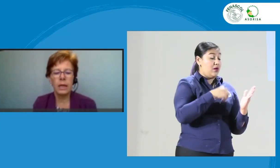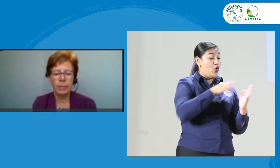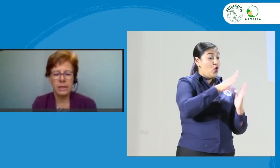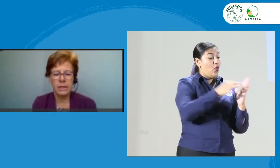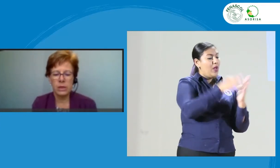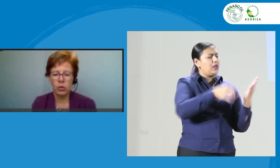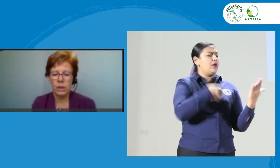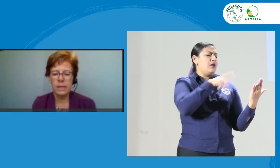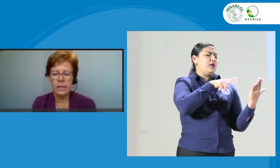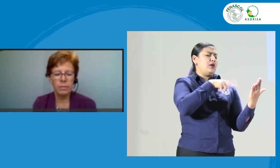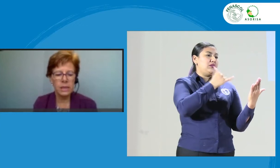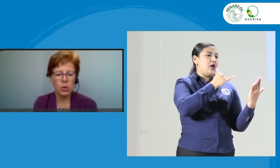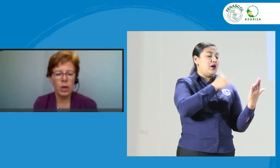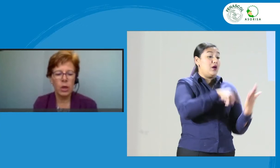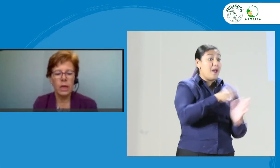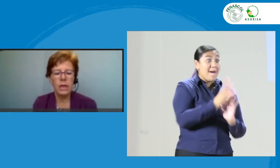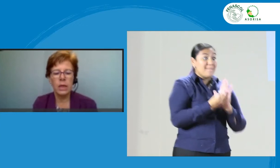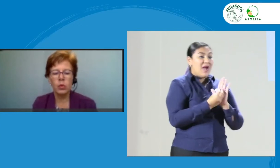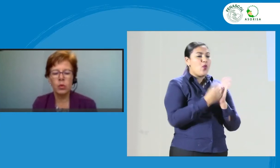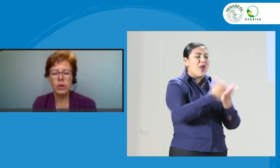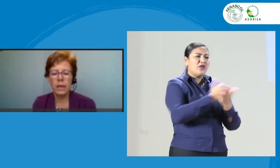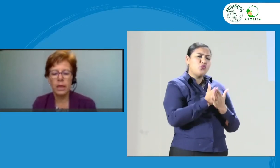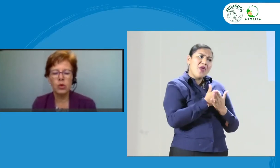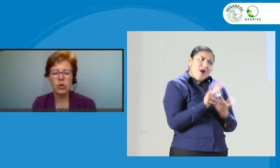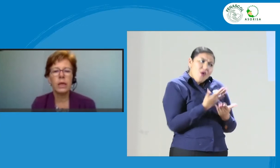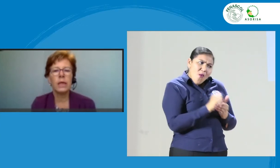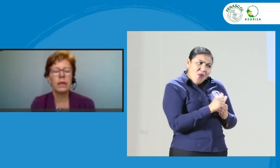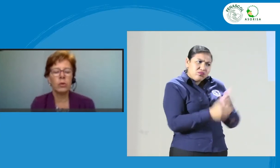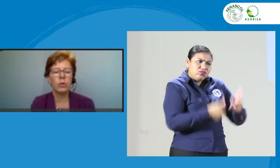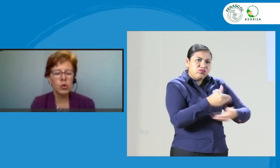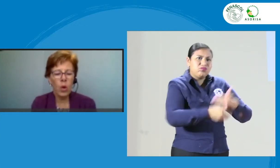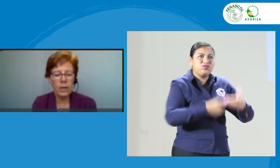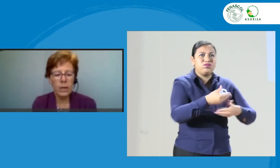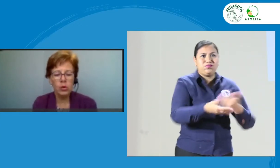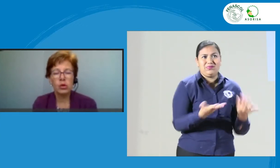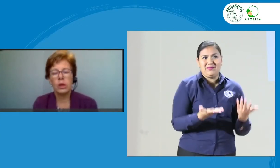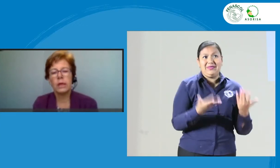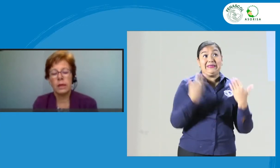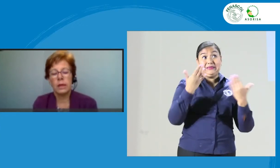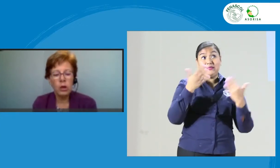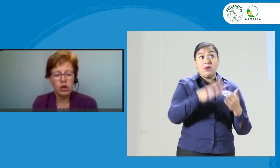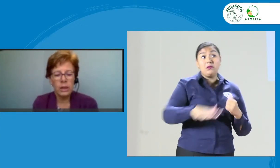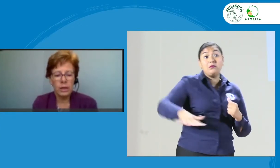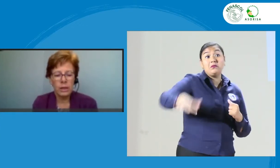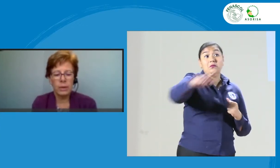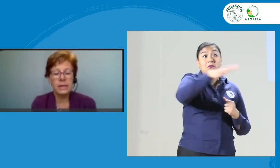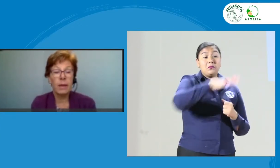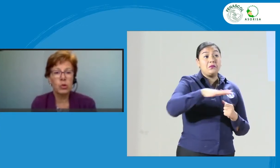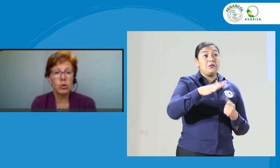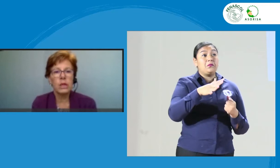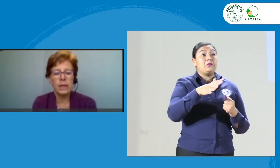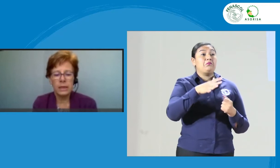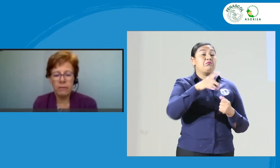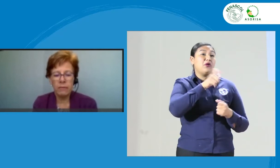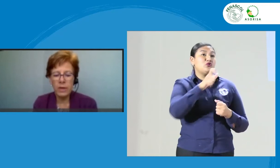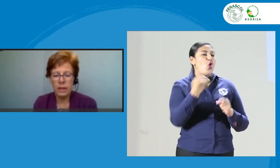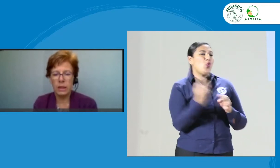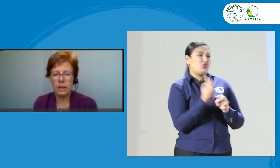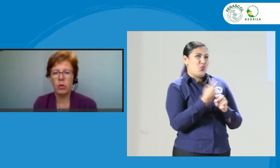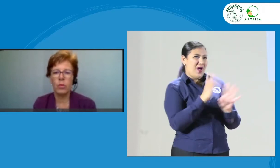la prestación del servicio y que busca que los usuarios y los intérpretes ambos identifiquen cómo